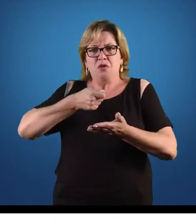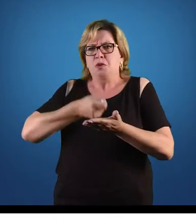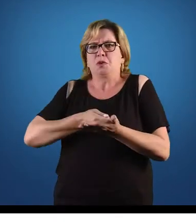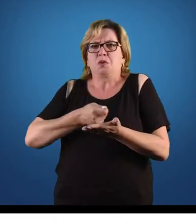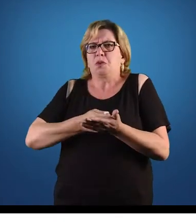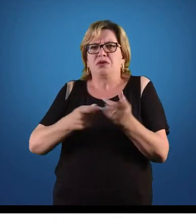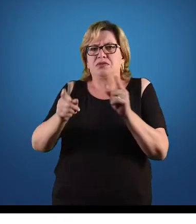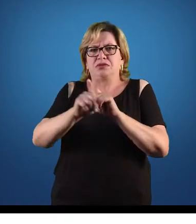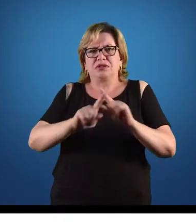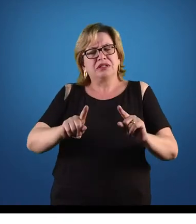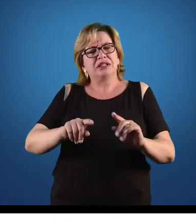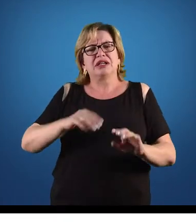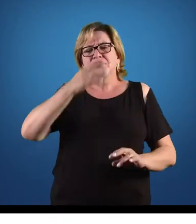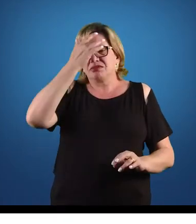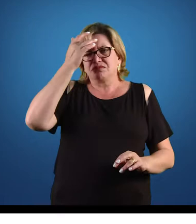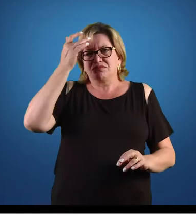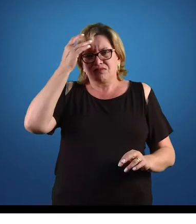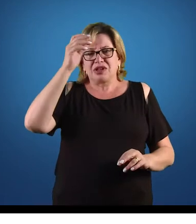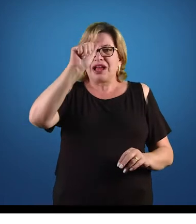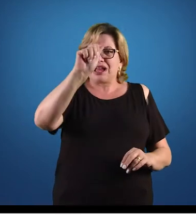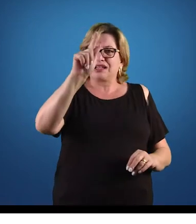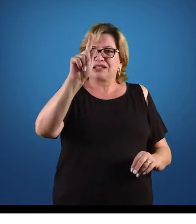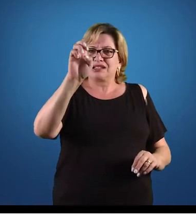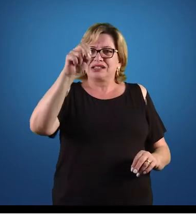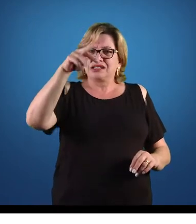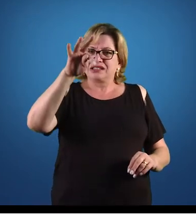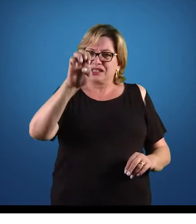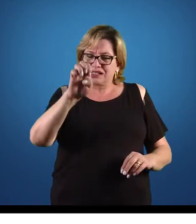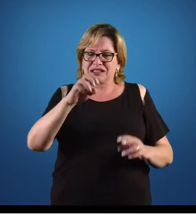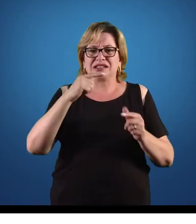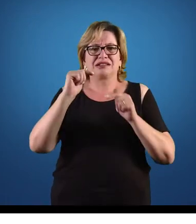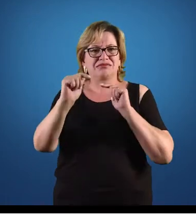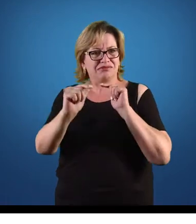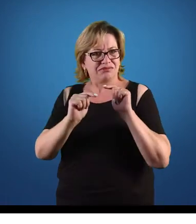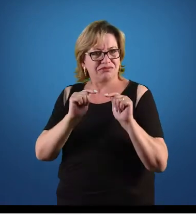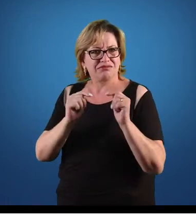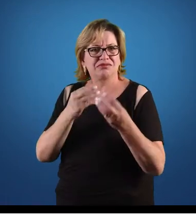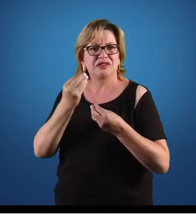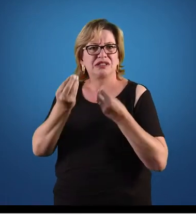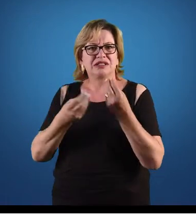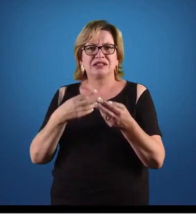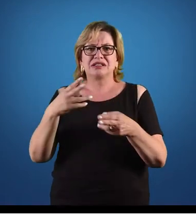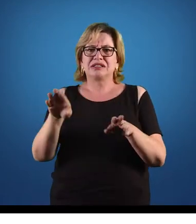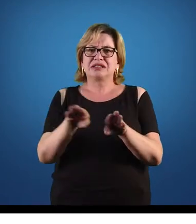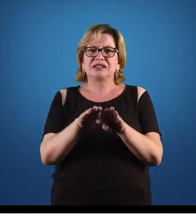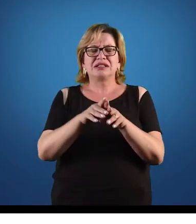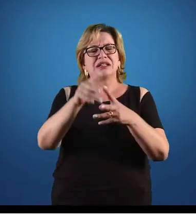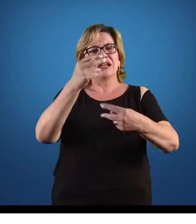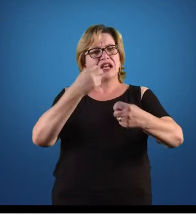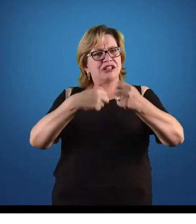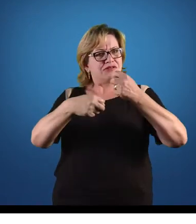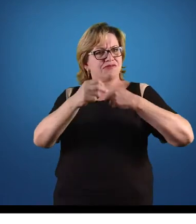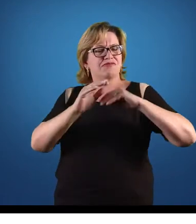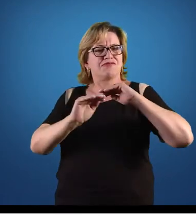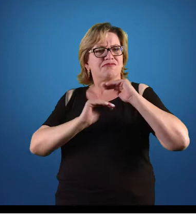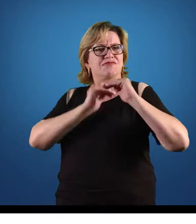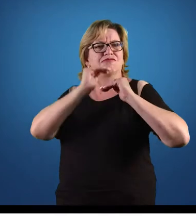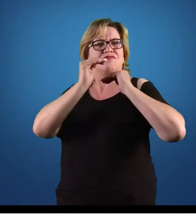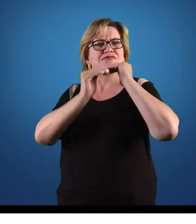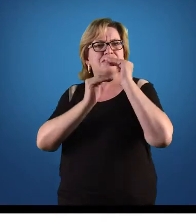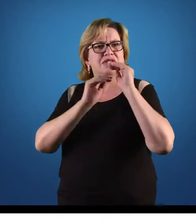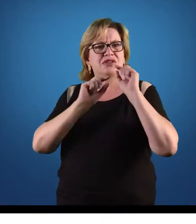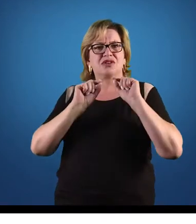E aí os agentes de mercado que atuam e as questões econômicas se desenvolvem.